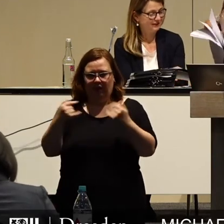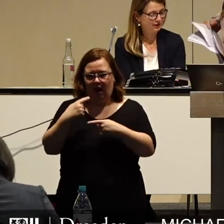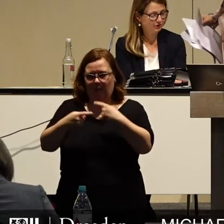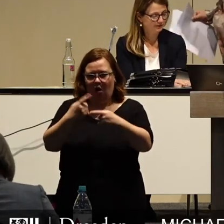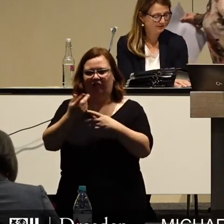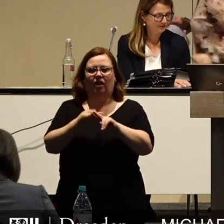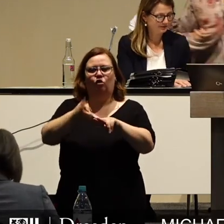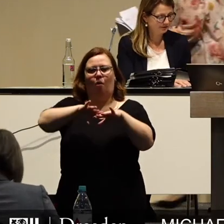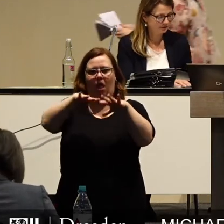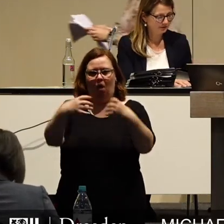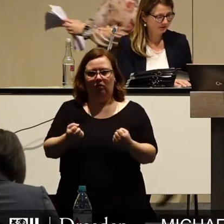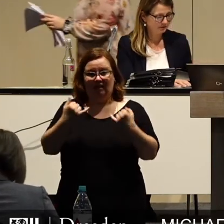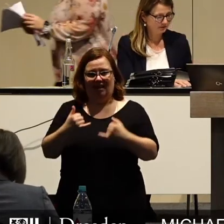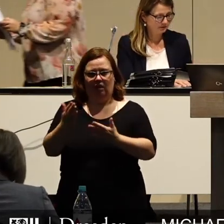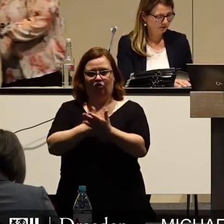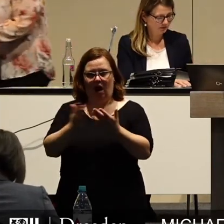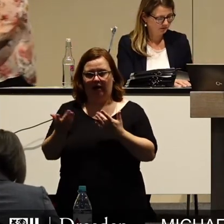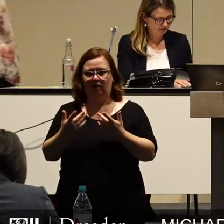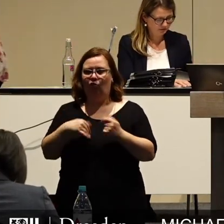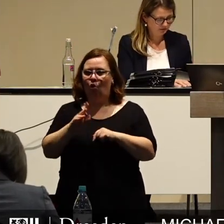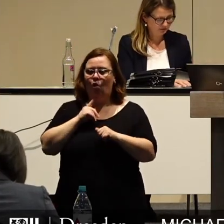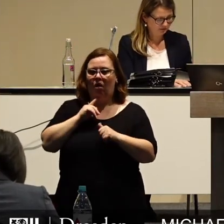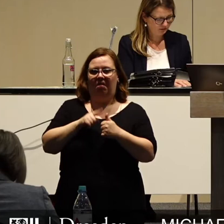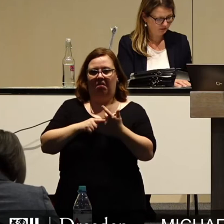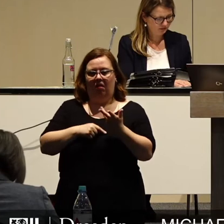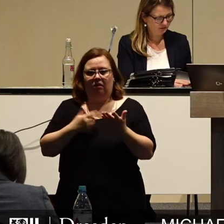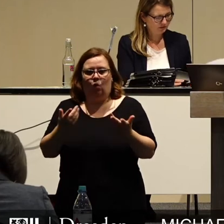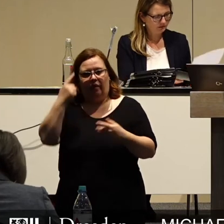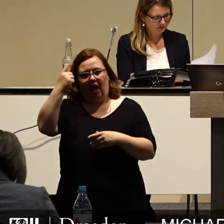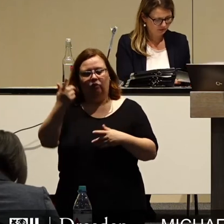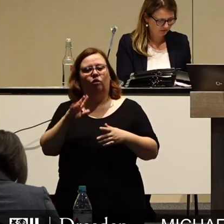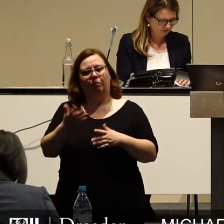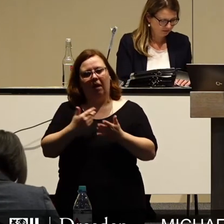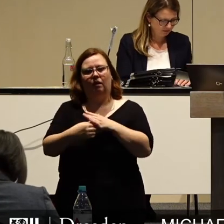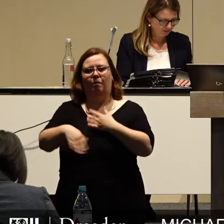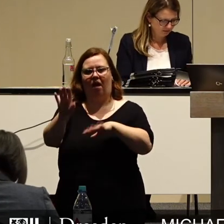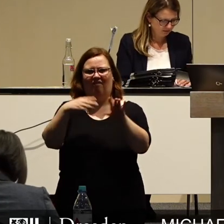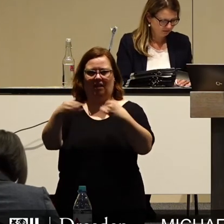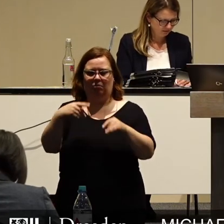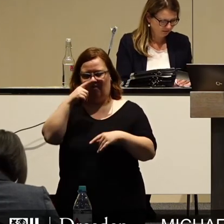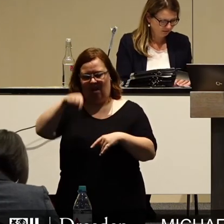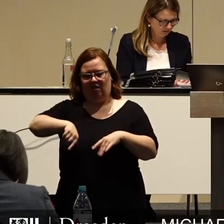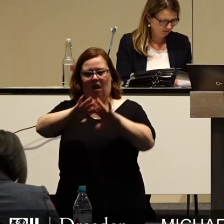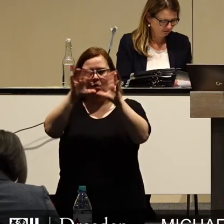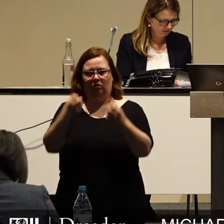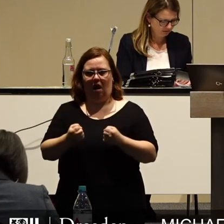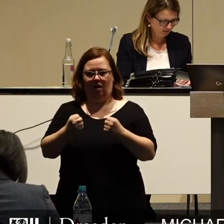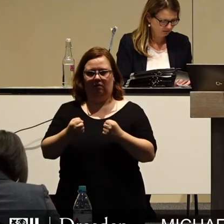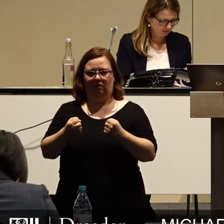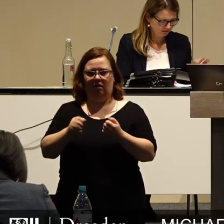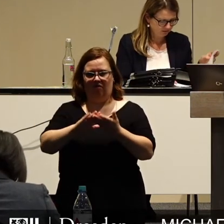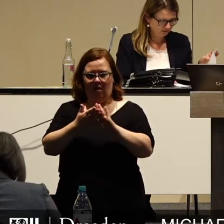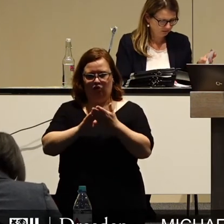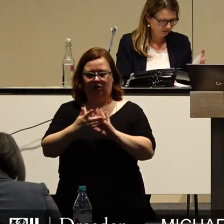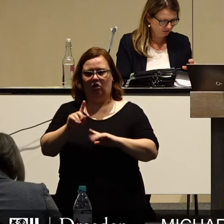keinen Doppelhaushalt verabschieden sollten, der von falschen Annahmen geprägt sein wird, sondern wir sollten nicht dafür sorgen, dass